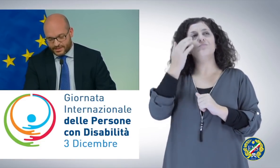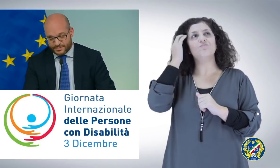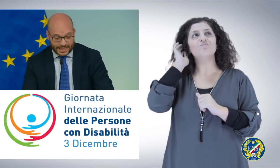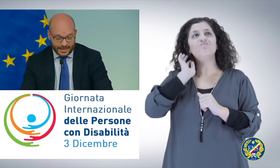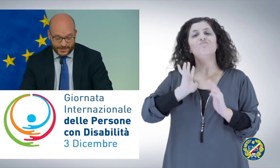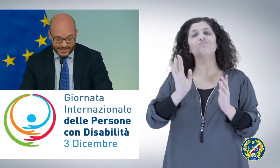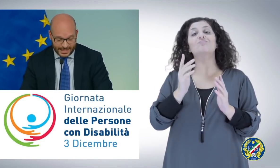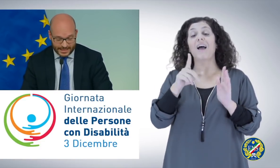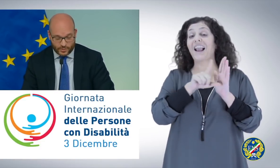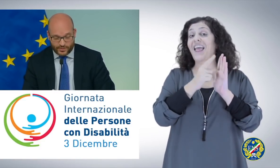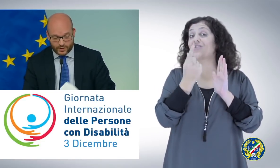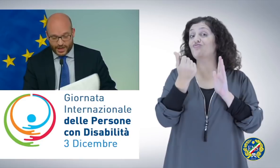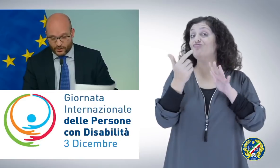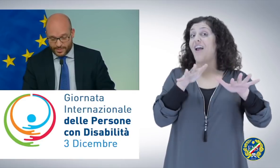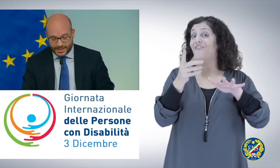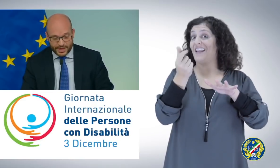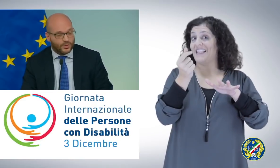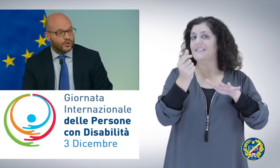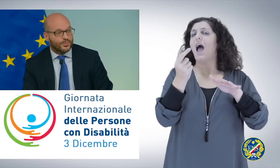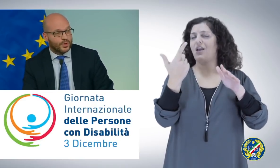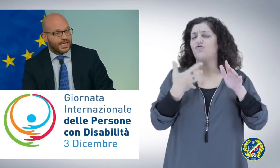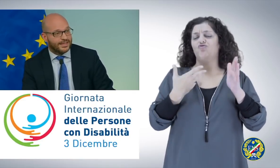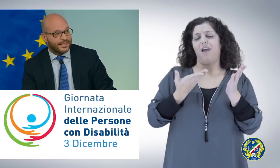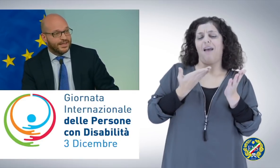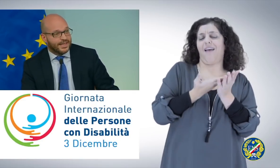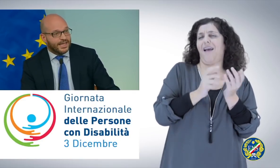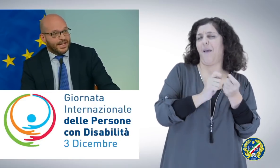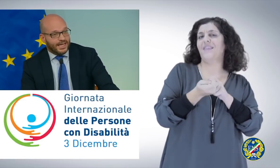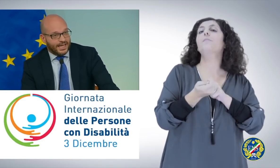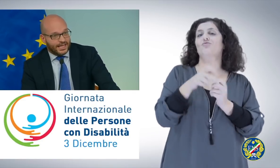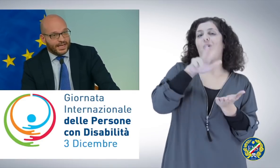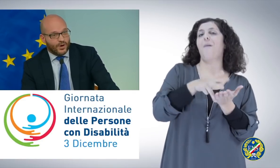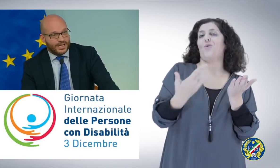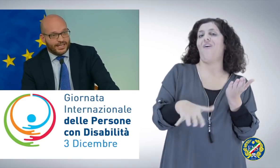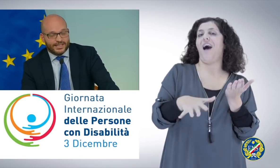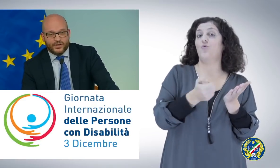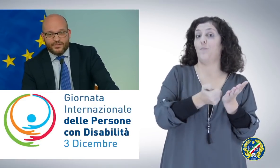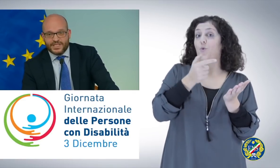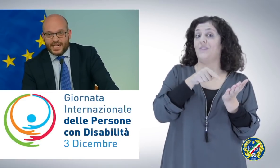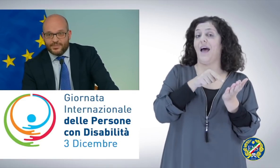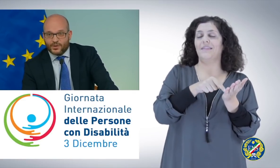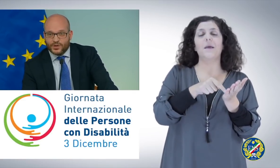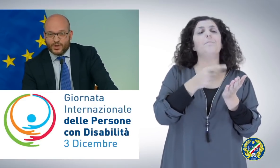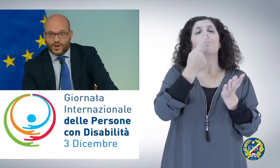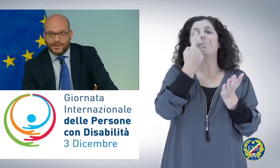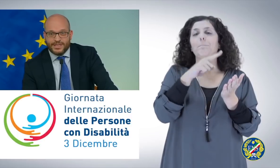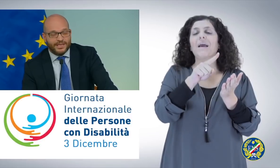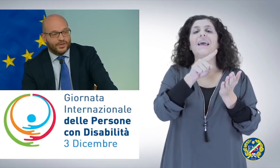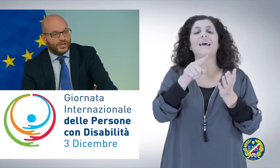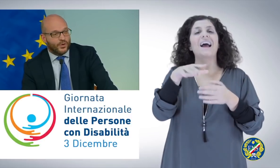perché nella finanziaria è stato approvato anche un emendamento molto importante che riguarda le detrazioni fiscali per quanto riguarda il mantenimento dei